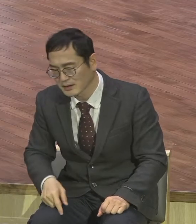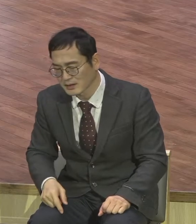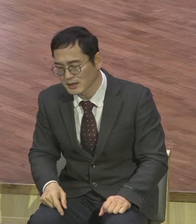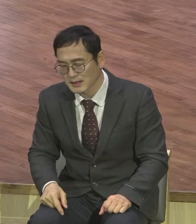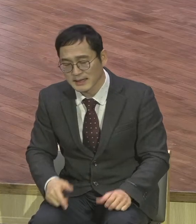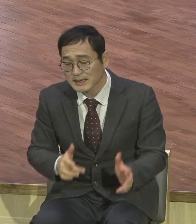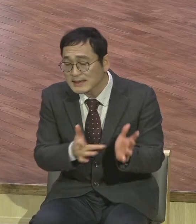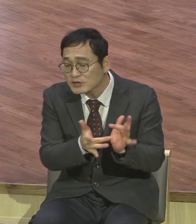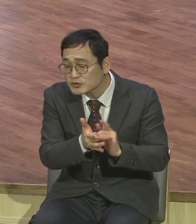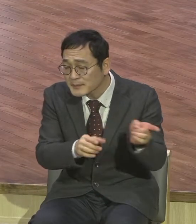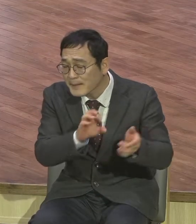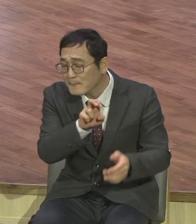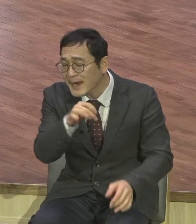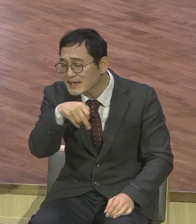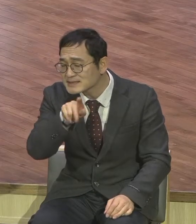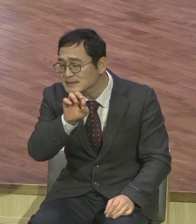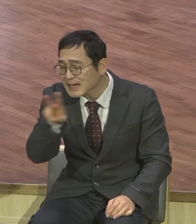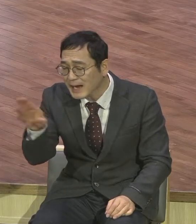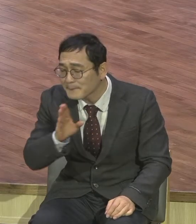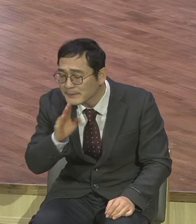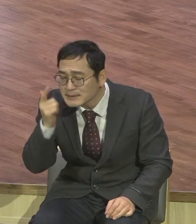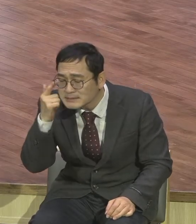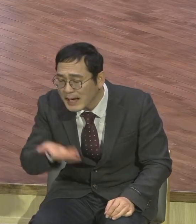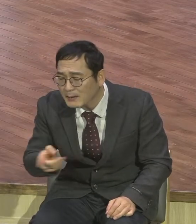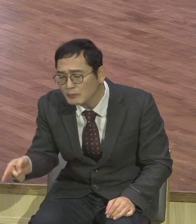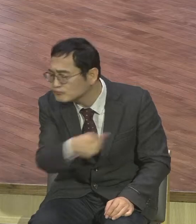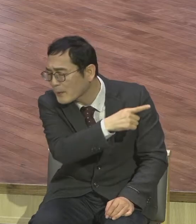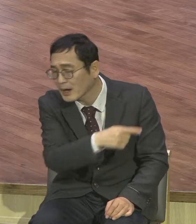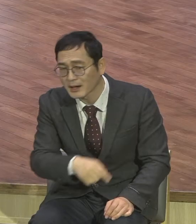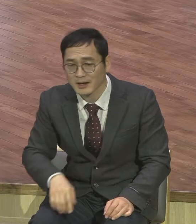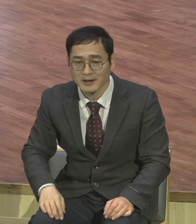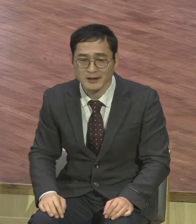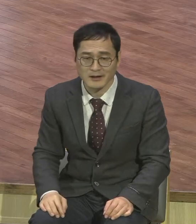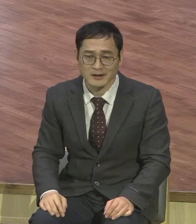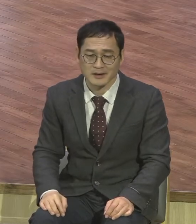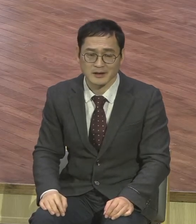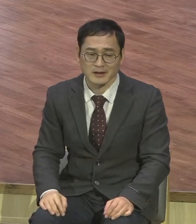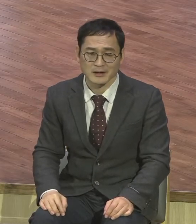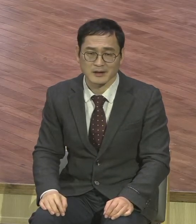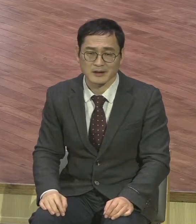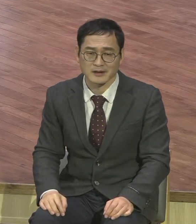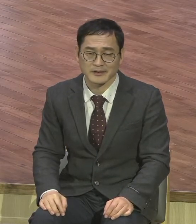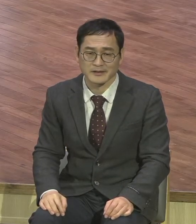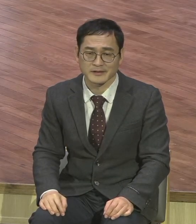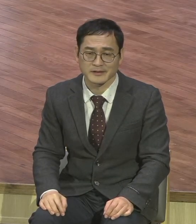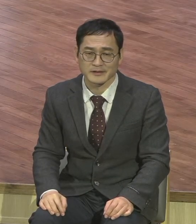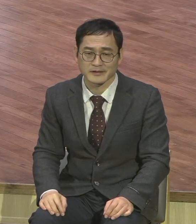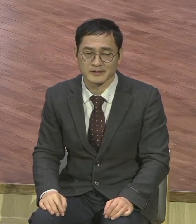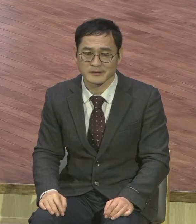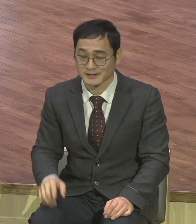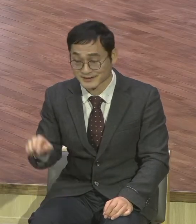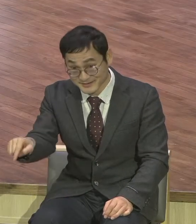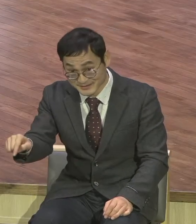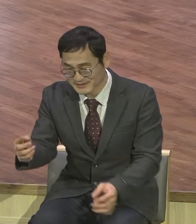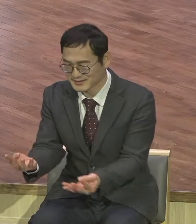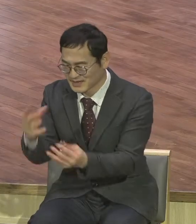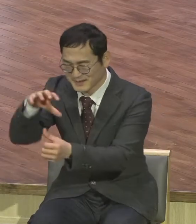다른 일을 기다려오니까 지금 세례요한은 헤롯 왕에 의해서 지하